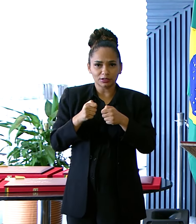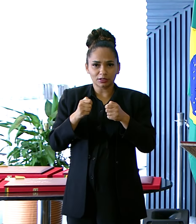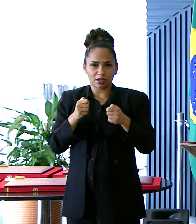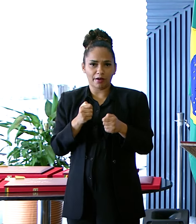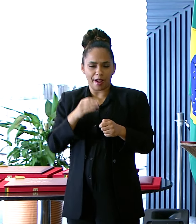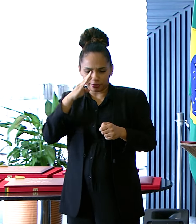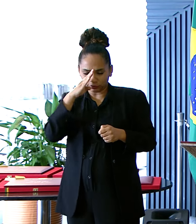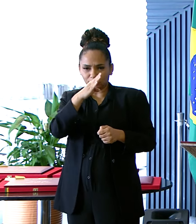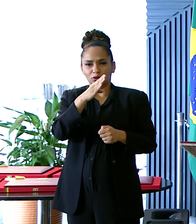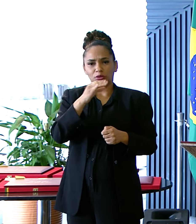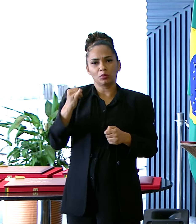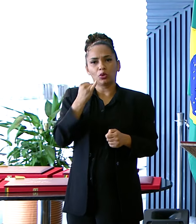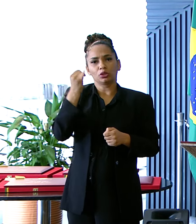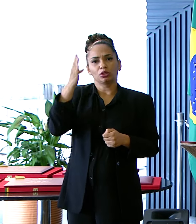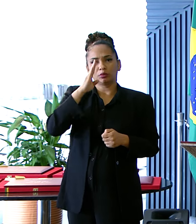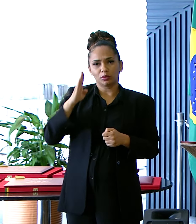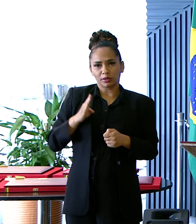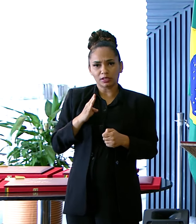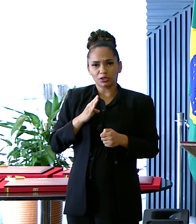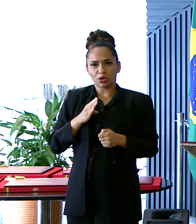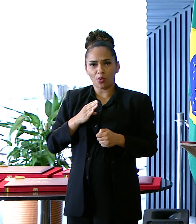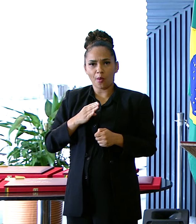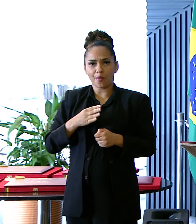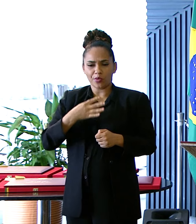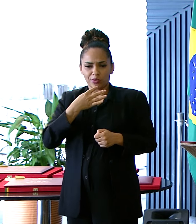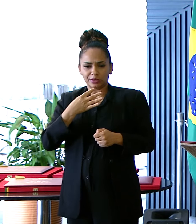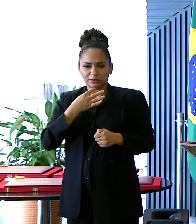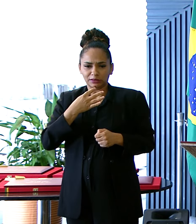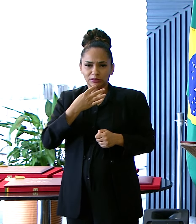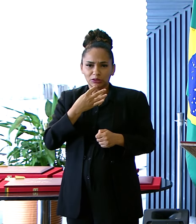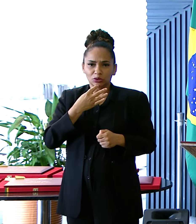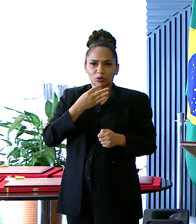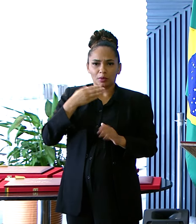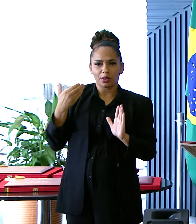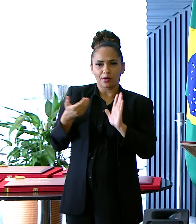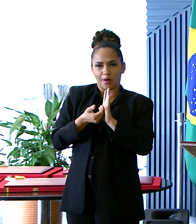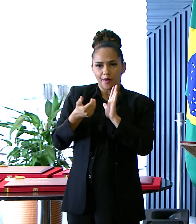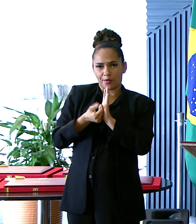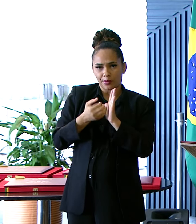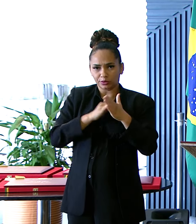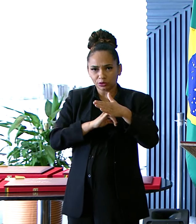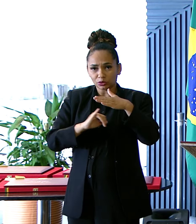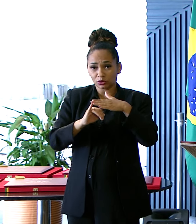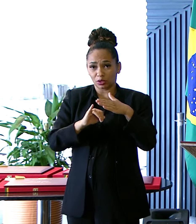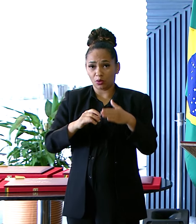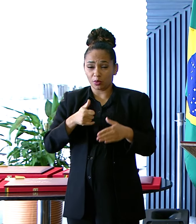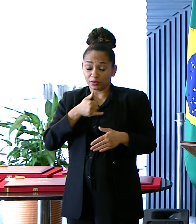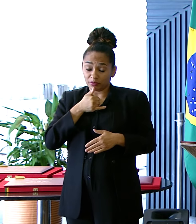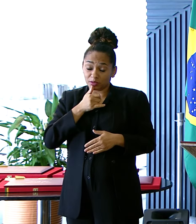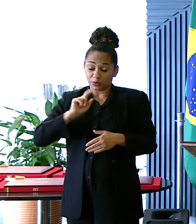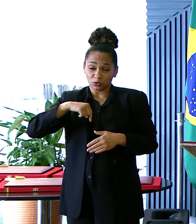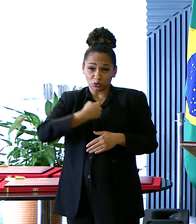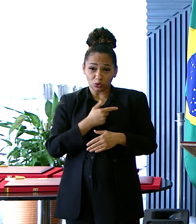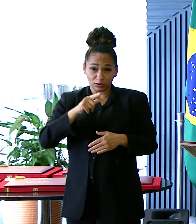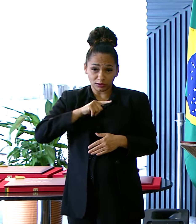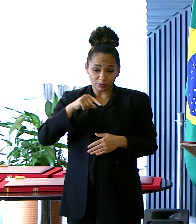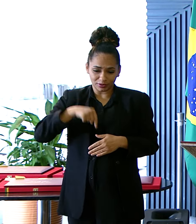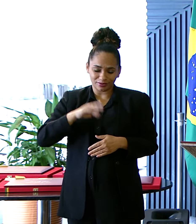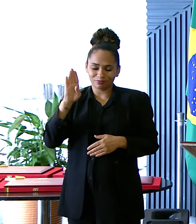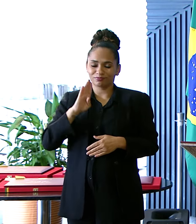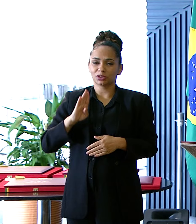E é reconhecido Pela Câmara Dos Deputados Como instituição Infelizmente Nós ainda temos Muitas mulheres No Brasil